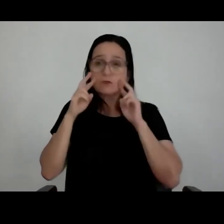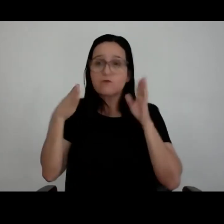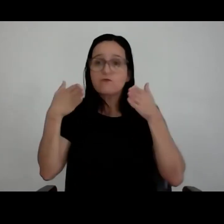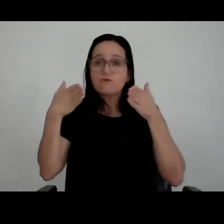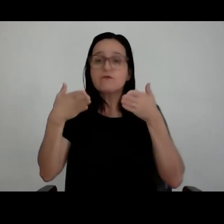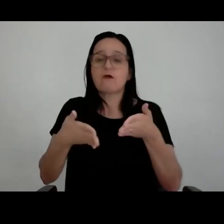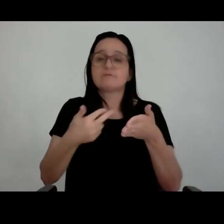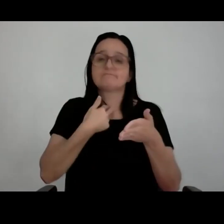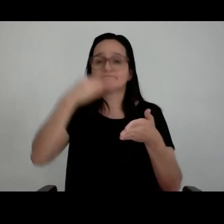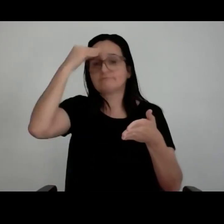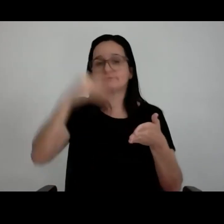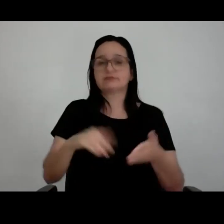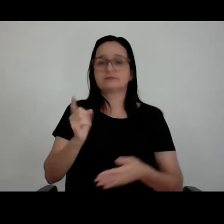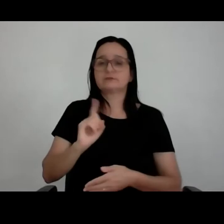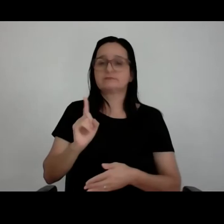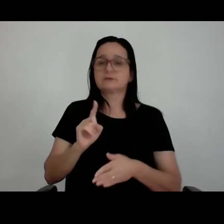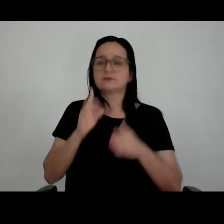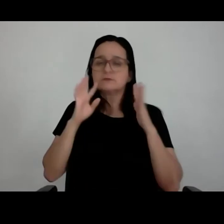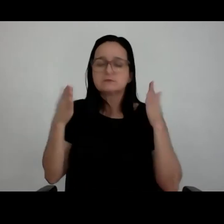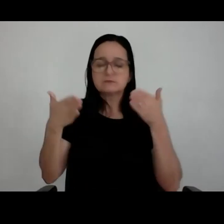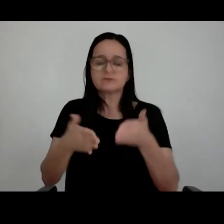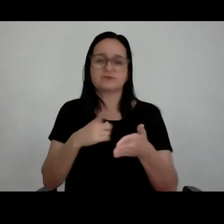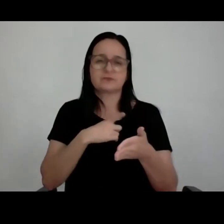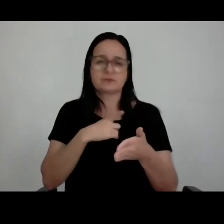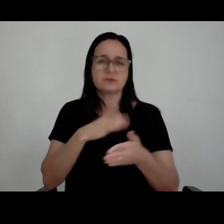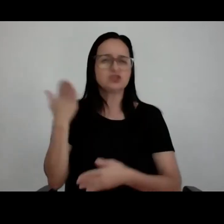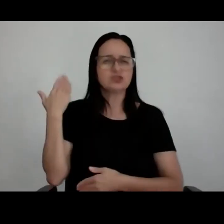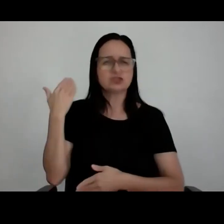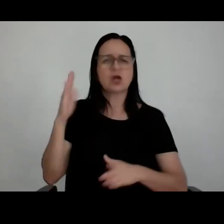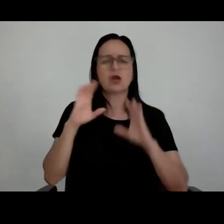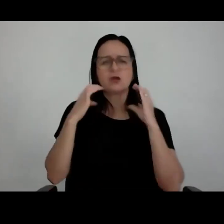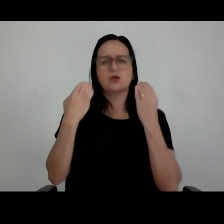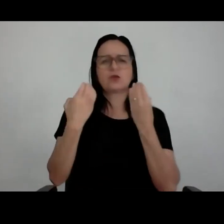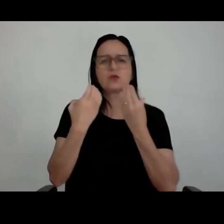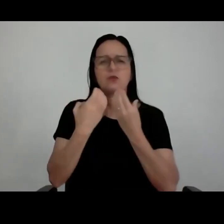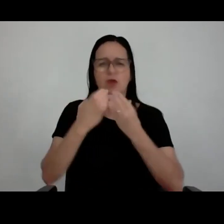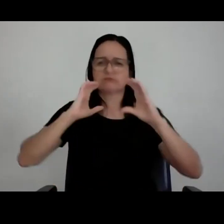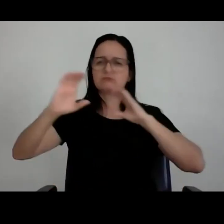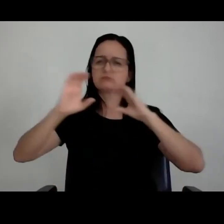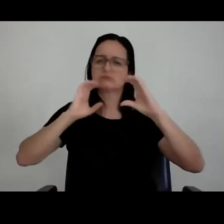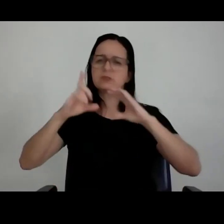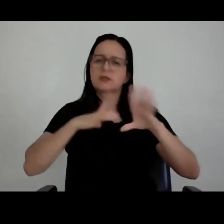uma vez um congresso de telecomunicações que a gente estava montando palco, estrutura e tudo,